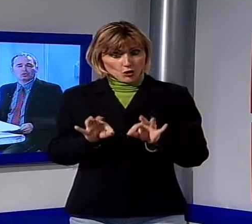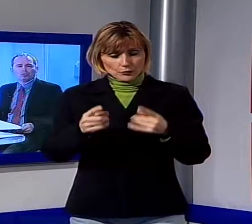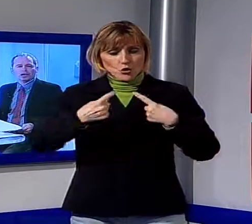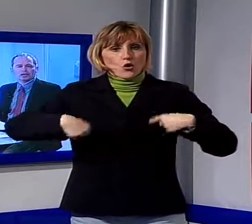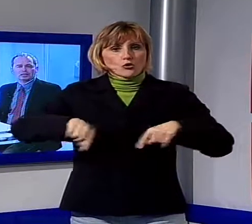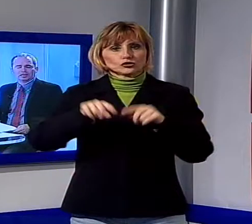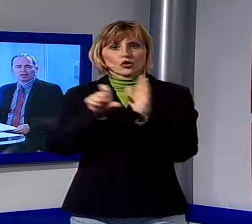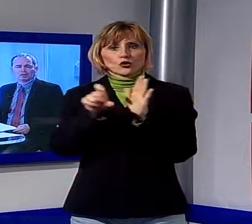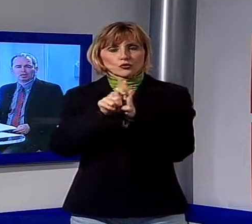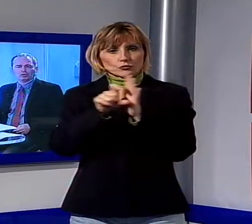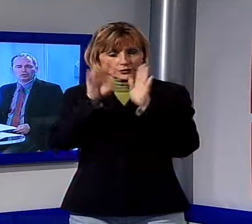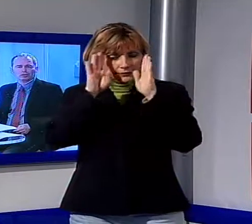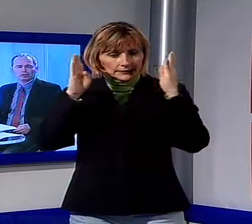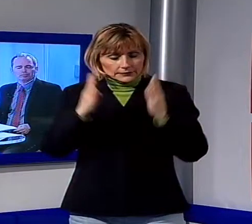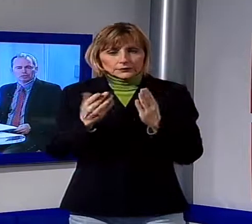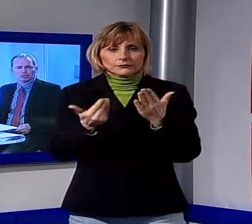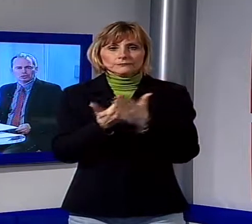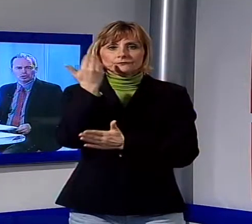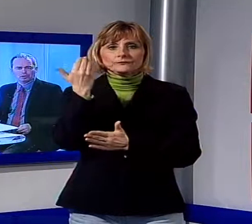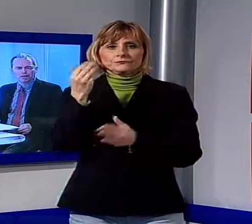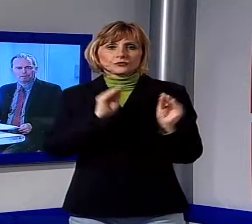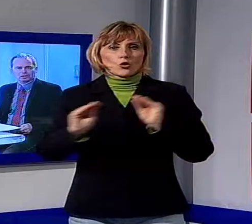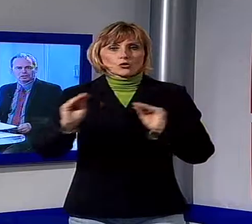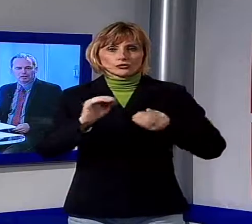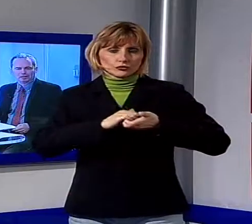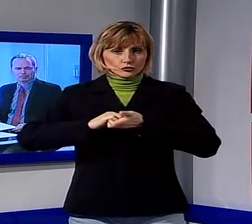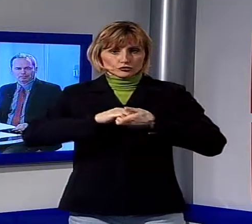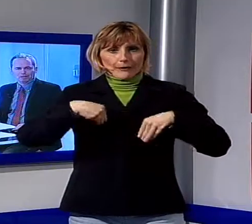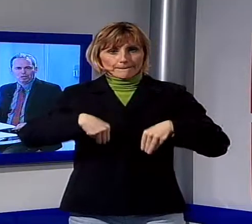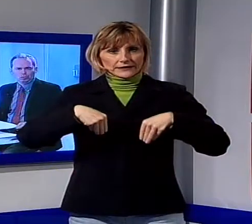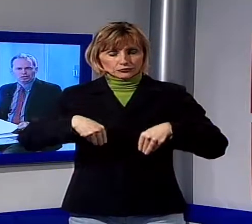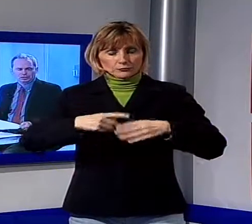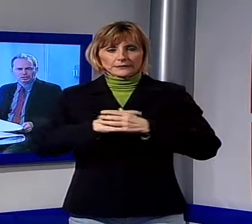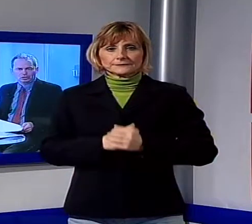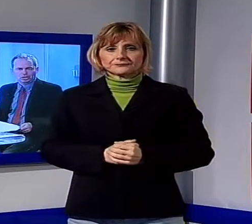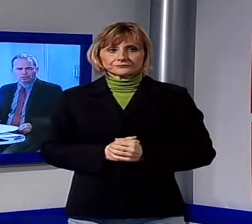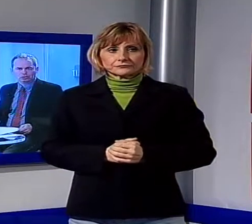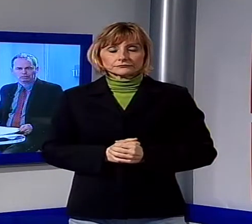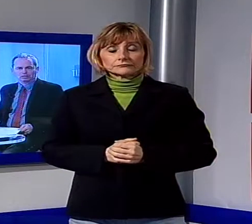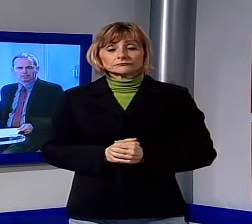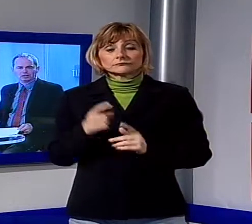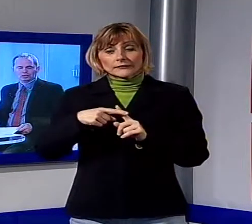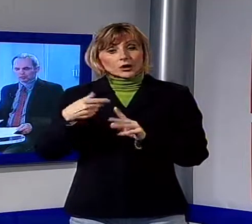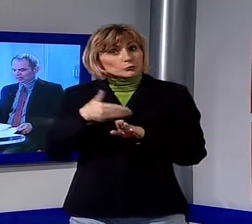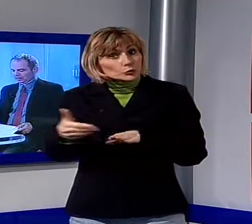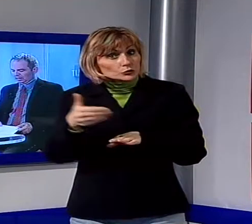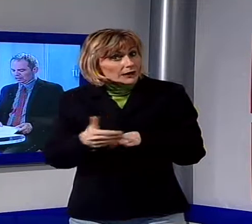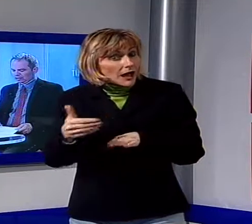Comunale dedicato al riordino delle società partecipate. Un servizio nelle prossime edizioni del TG